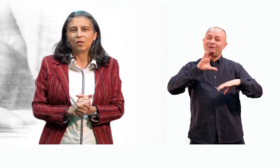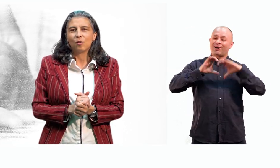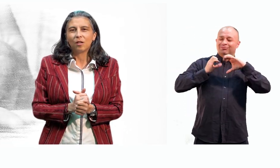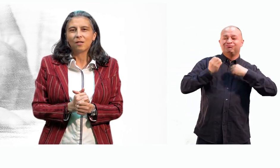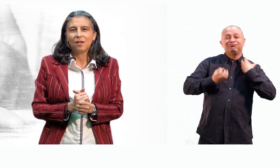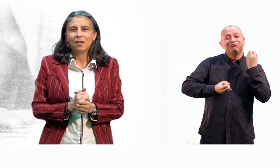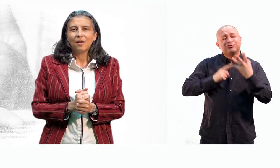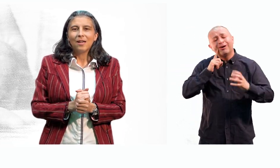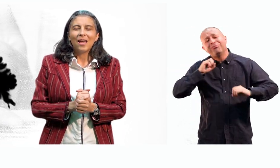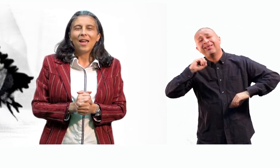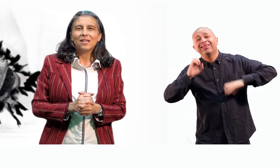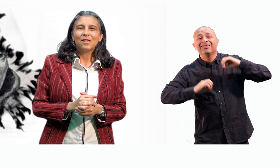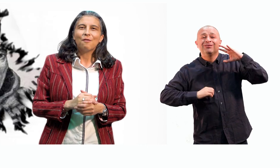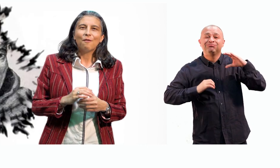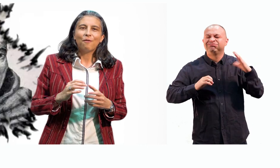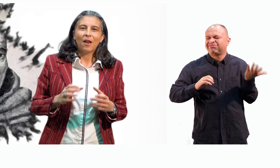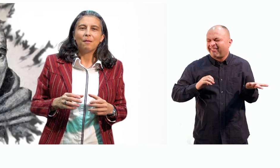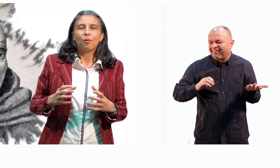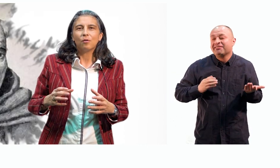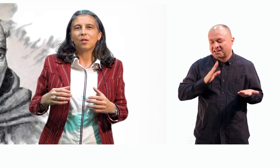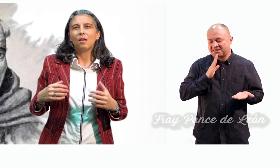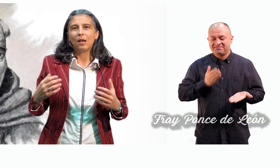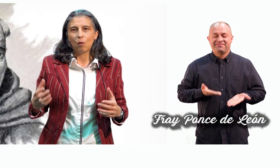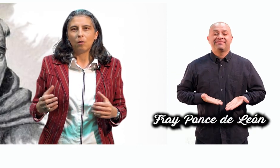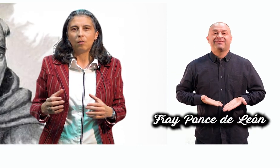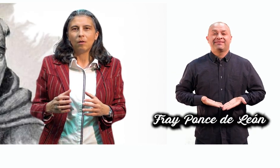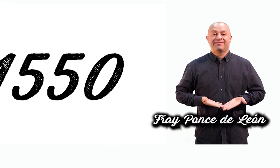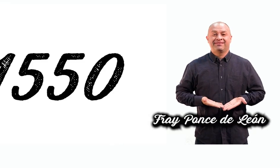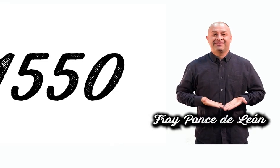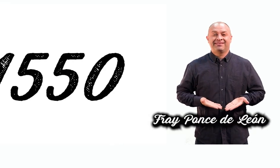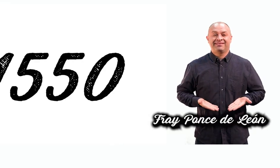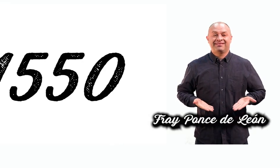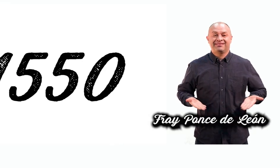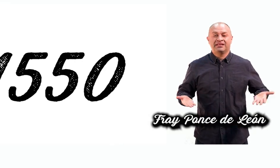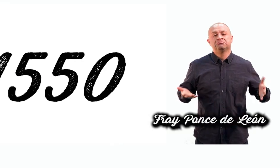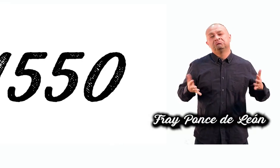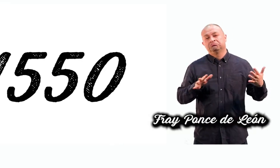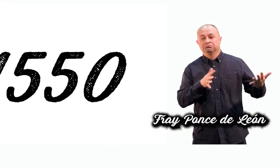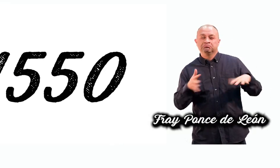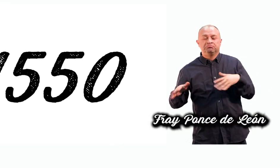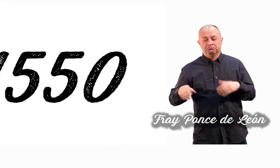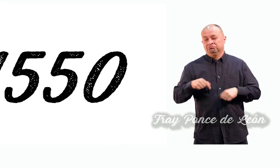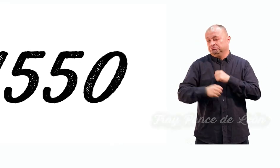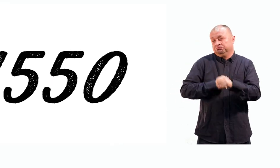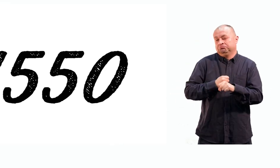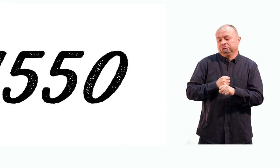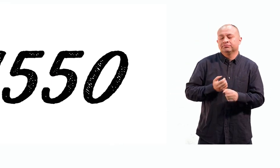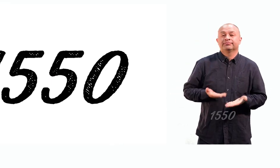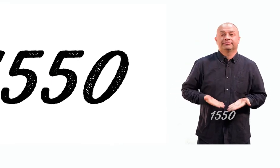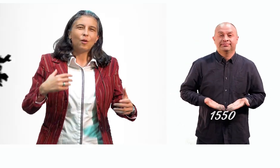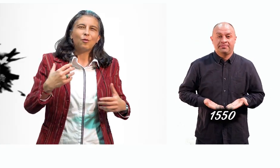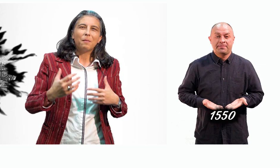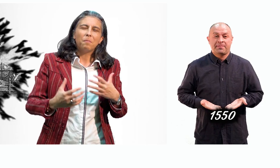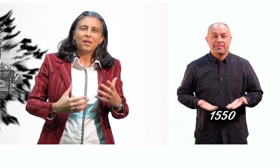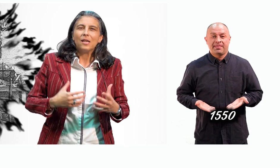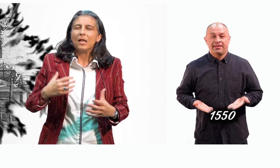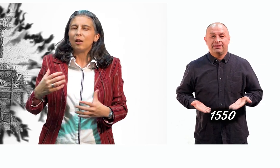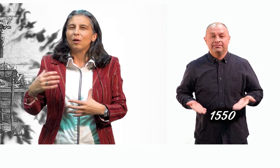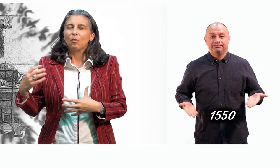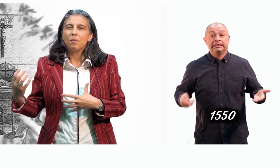sordas? Es Fray Ponce de León. Estamos hablando alrededor de 1550, cuando él empieza a interactuar con